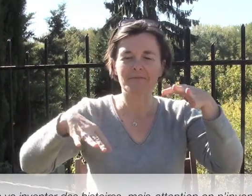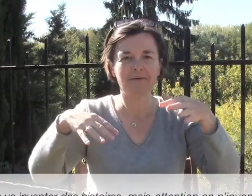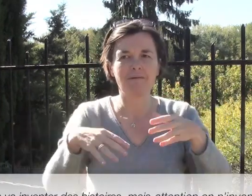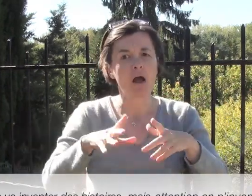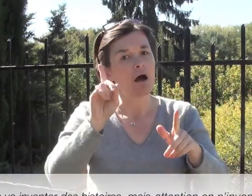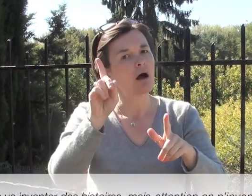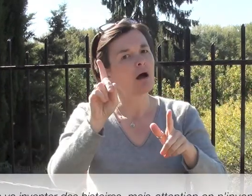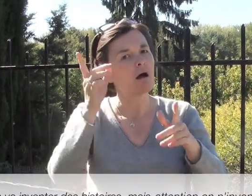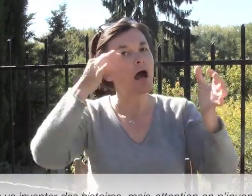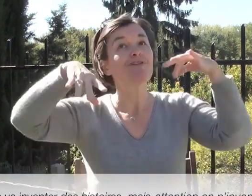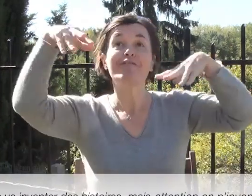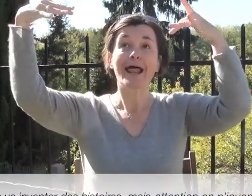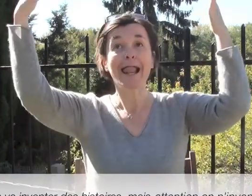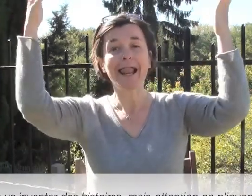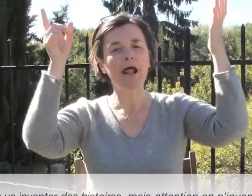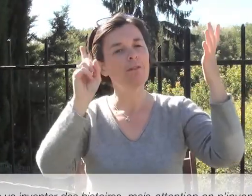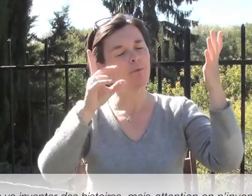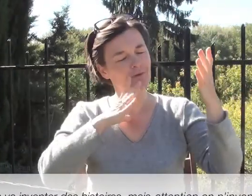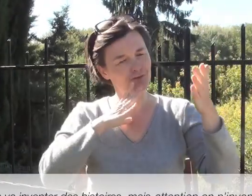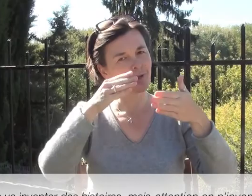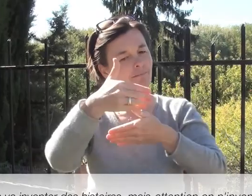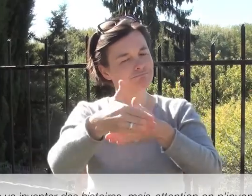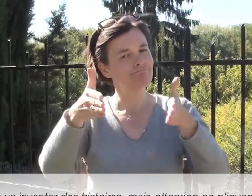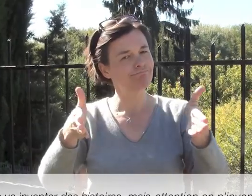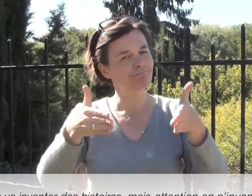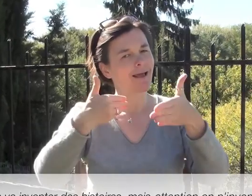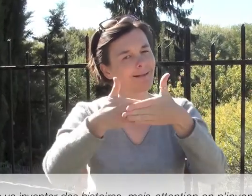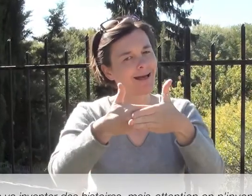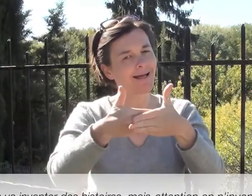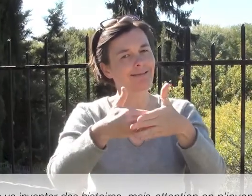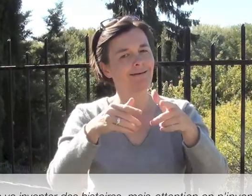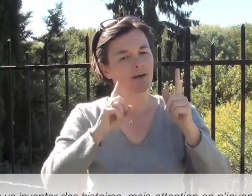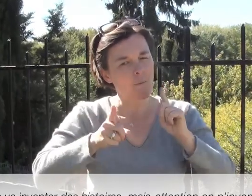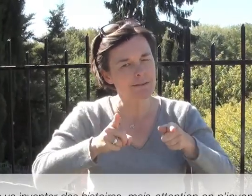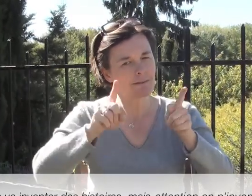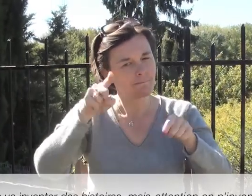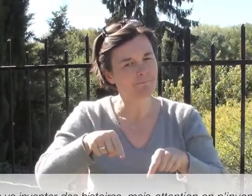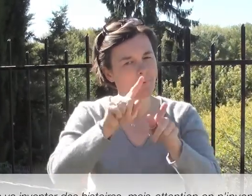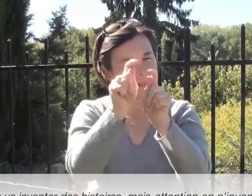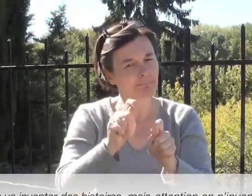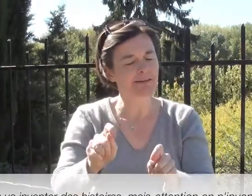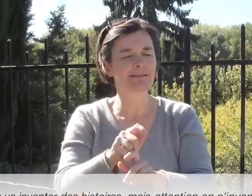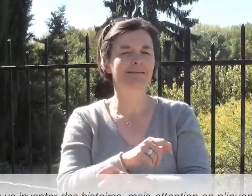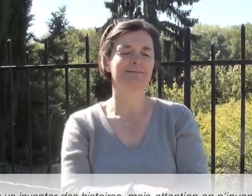Nous allons inventer des histoires, mais attention, on n'invente pas comme ça. Il y a un cadre et des consignes à respecter.